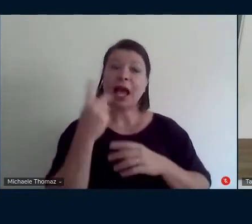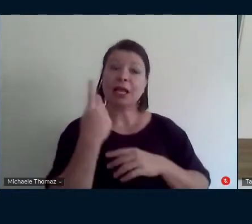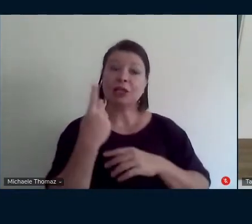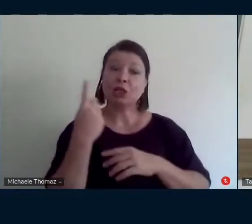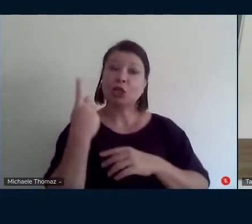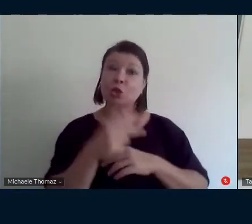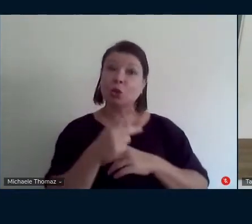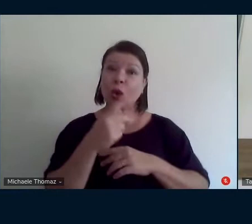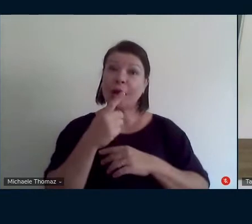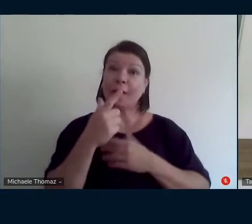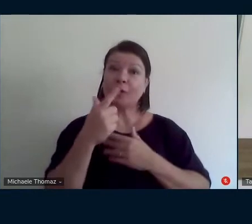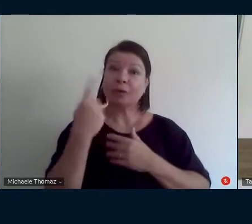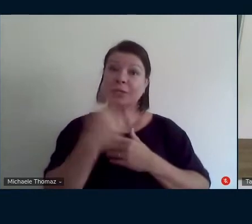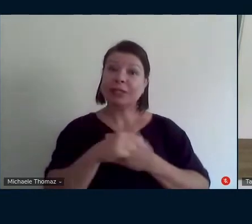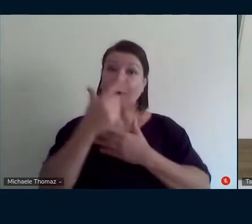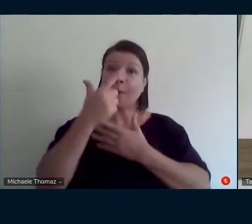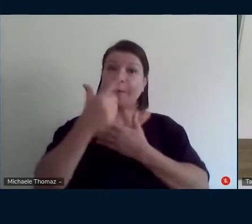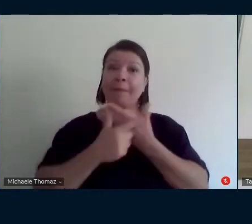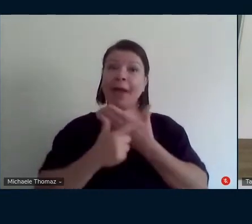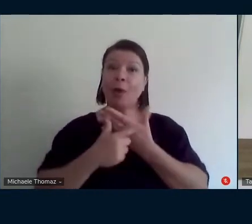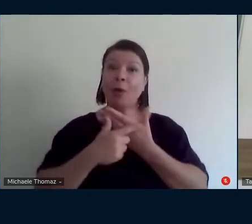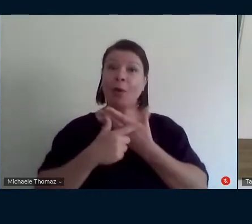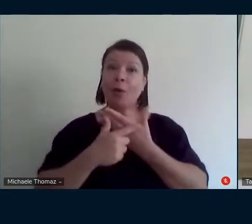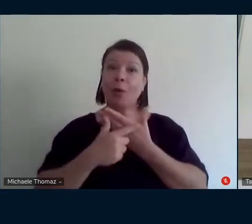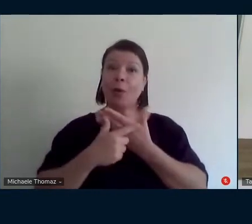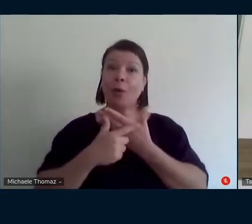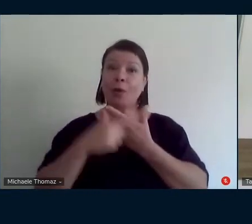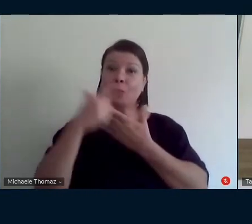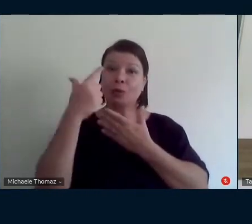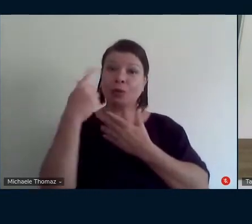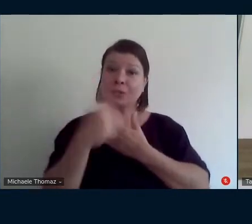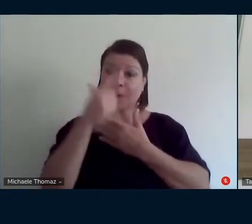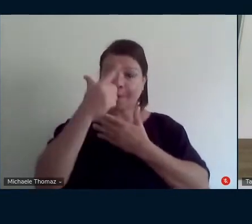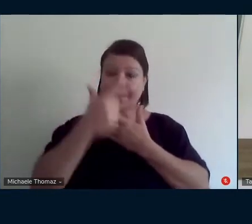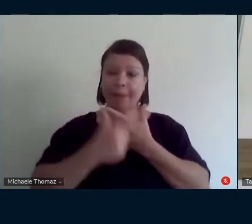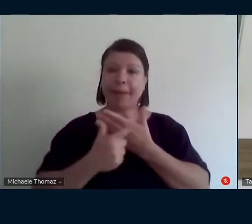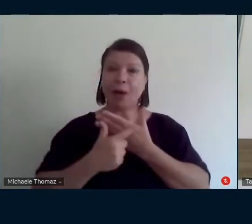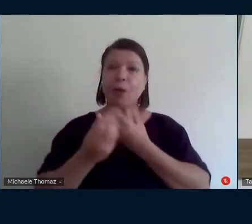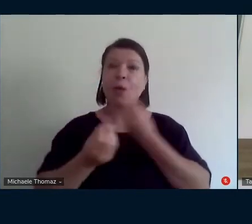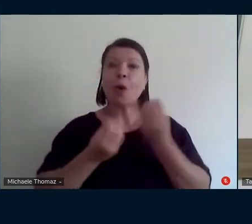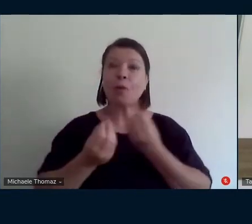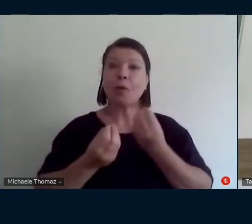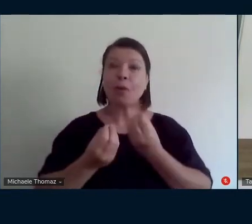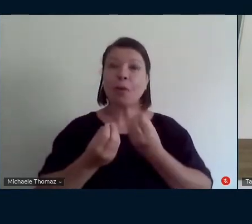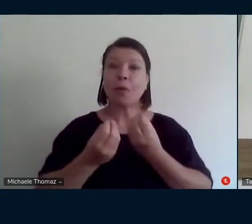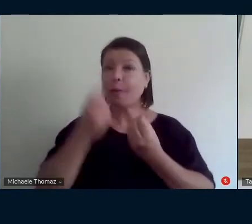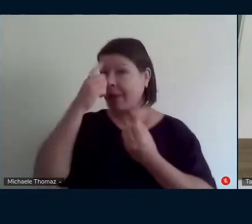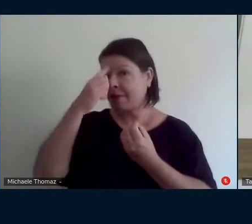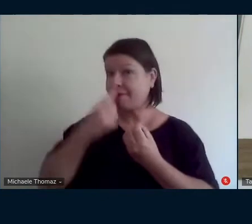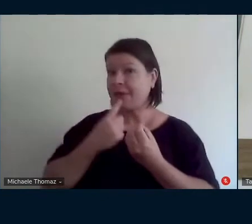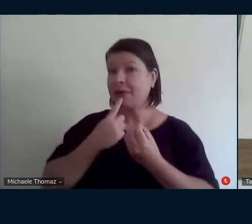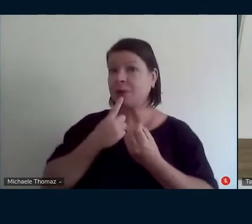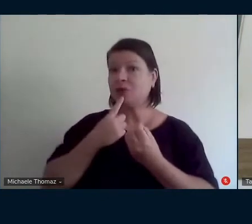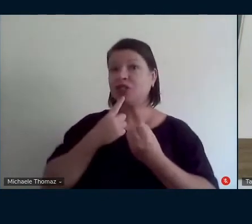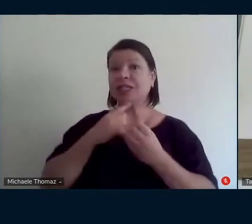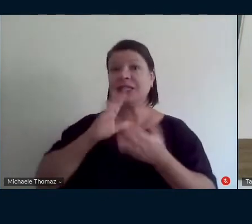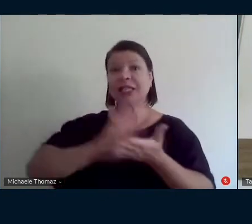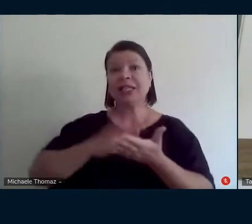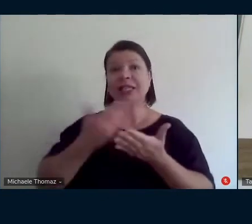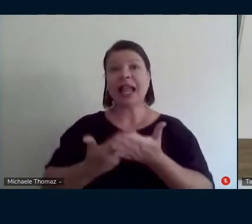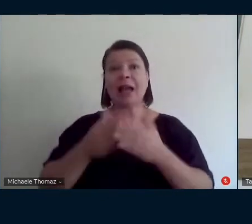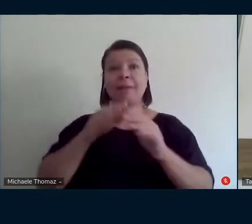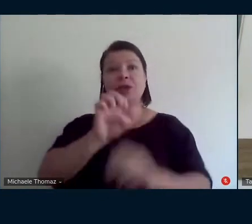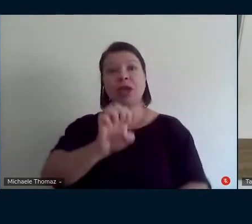todo da tese como uma intérprete educacional você está ali num lugar de intérprete não de professora de